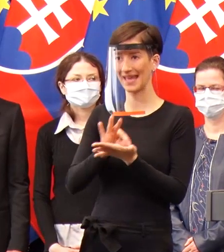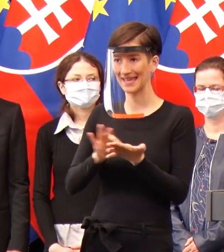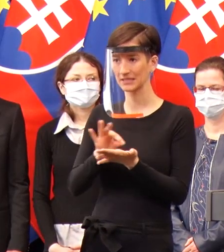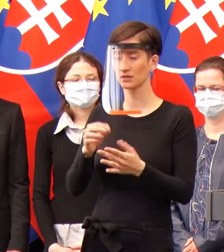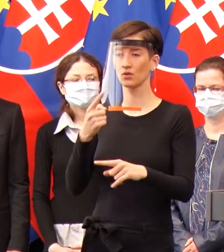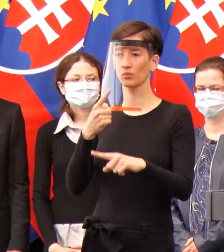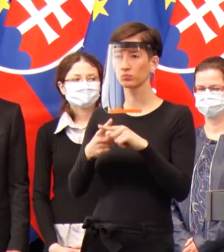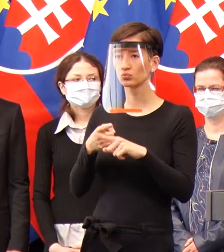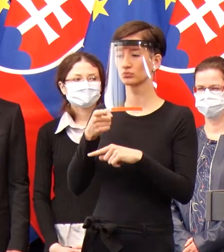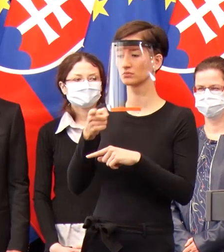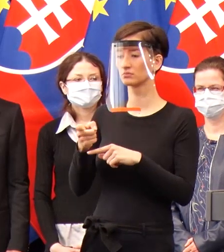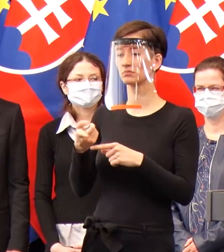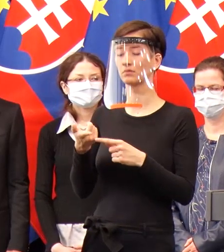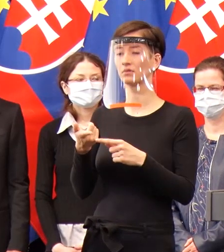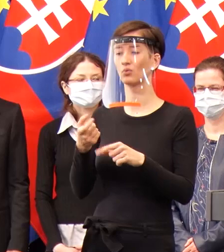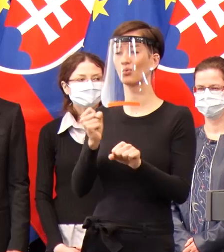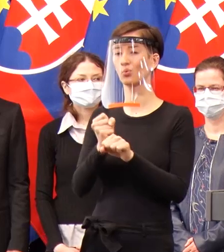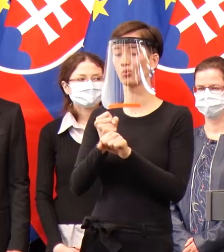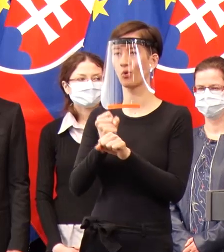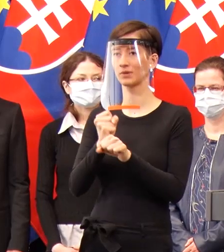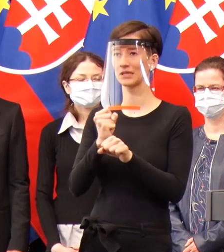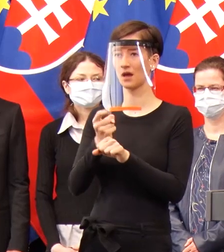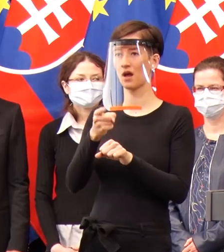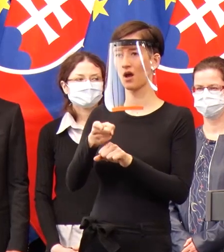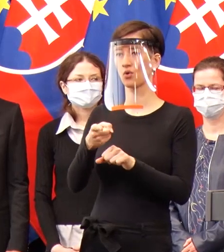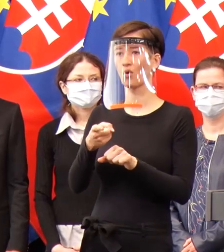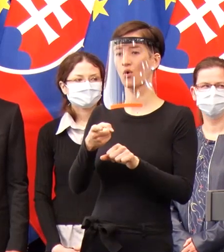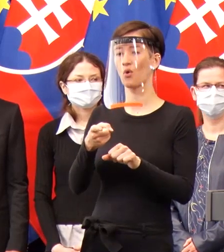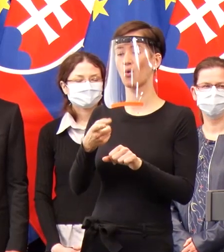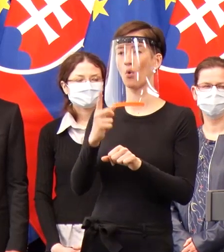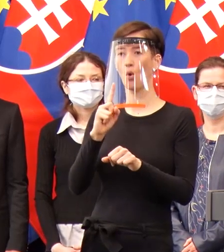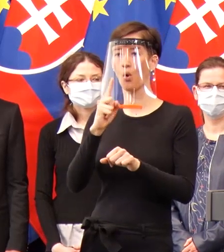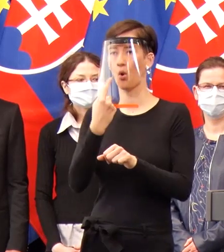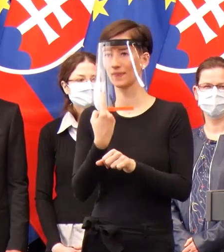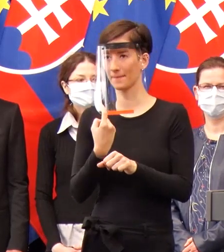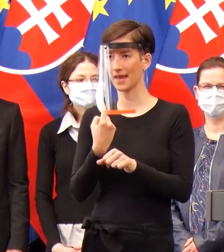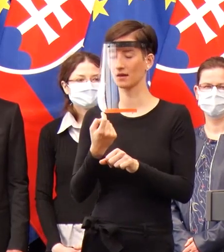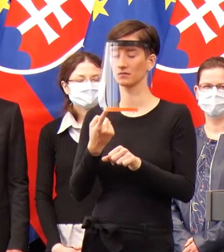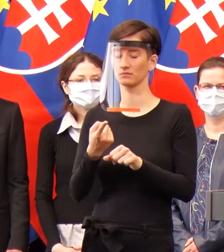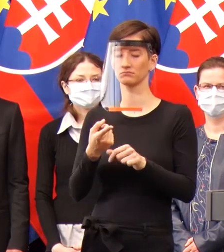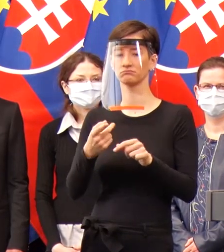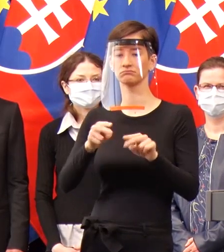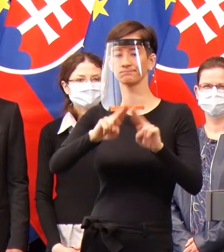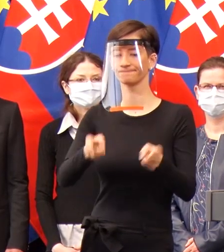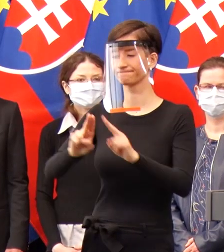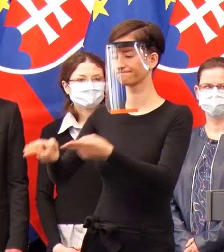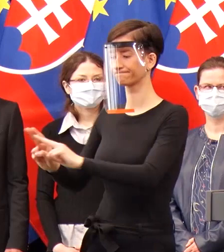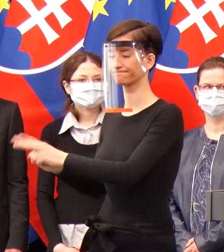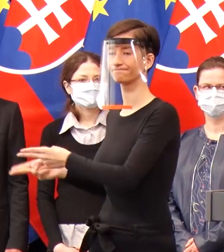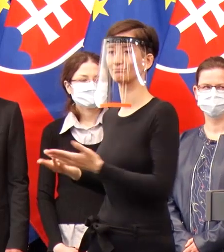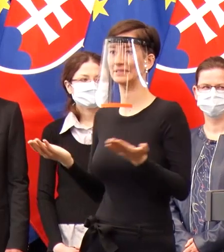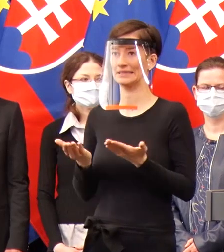pripravovať mobilné odberové jednotky, pretože u nás pomerne veľký objem laboratórnych výkonov